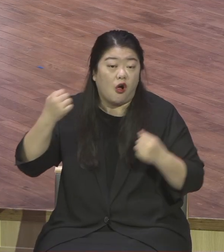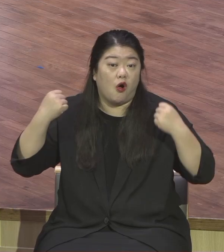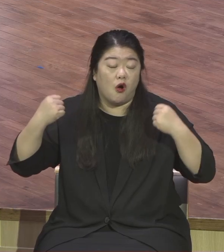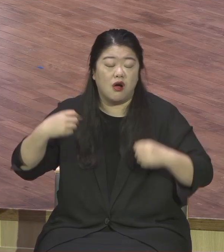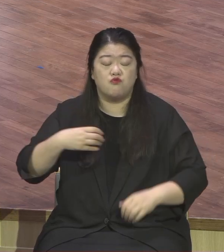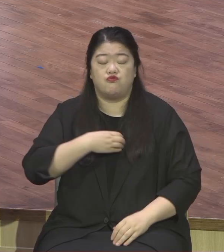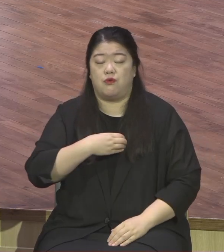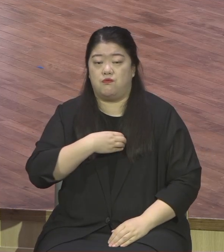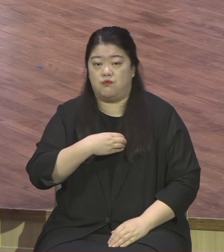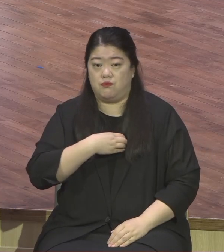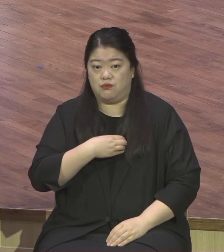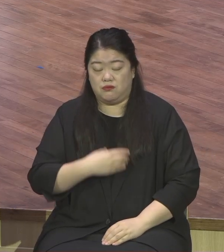형통이에요